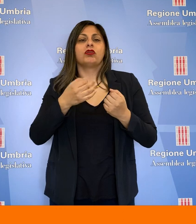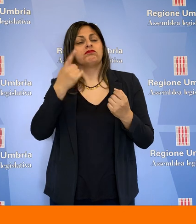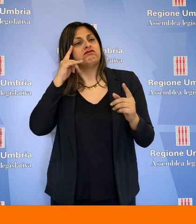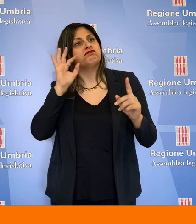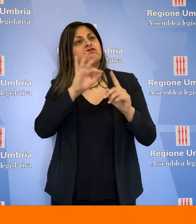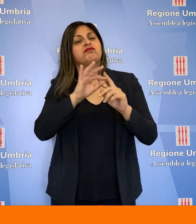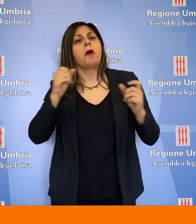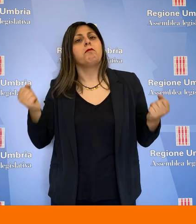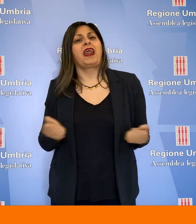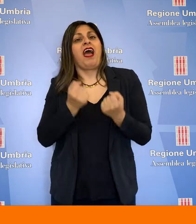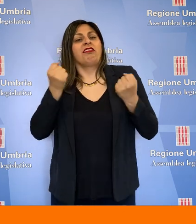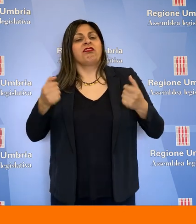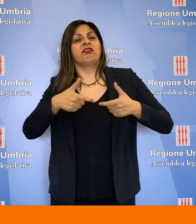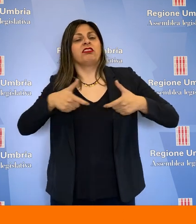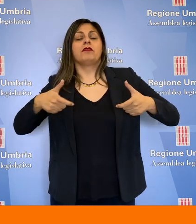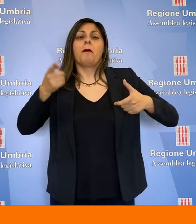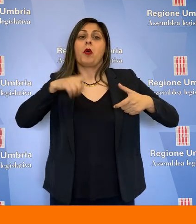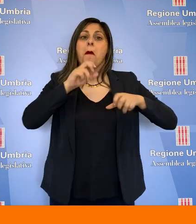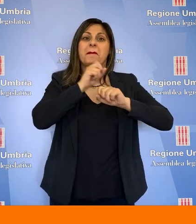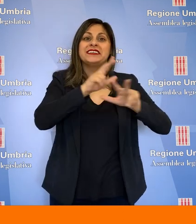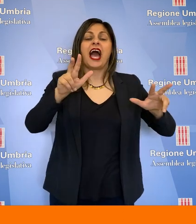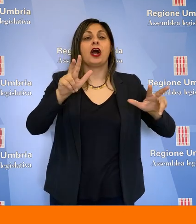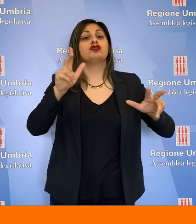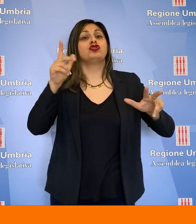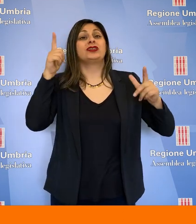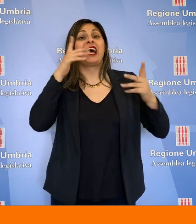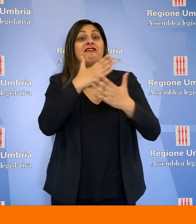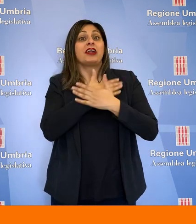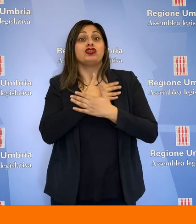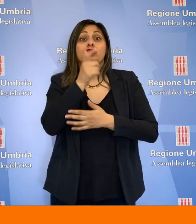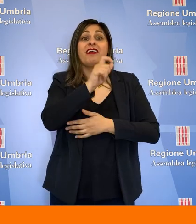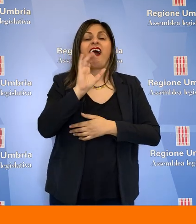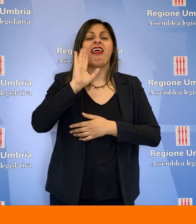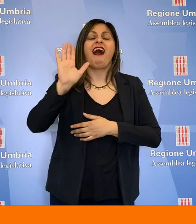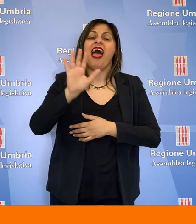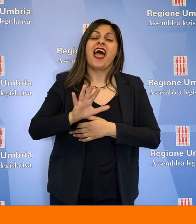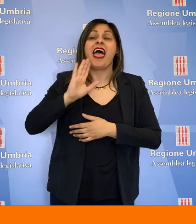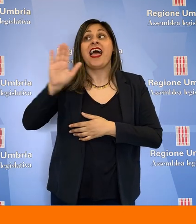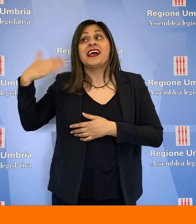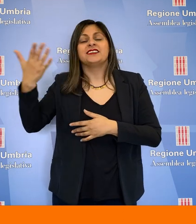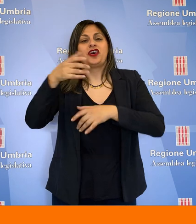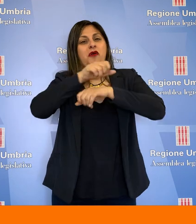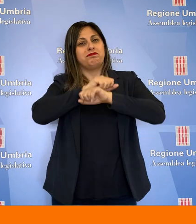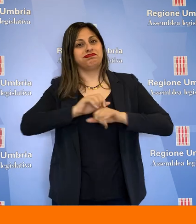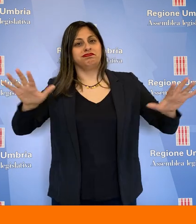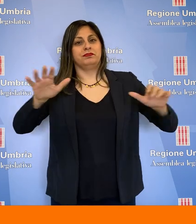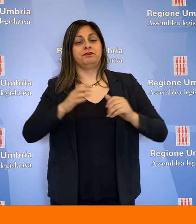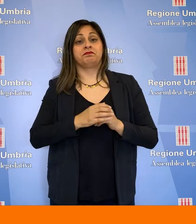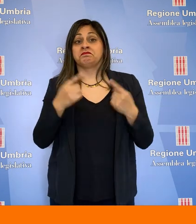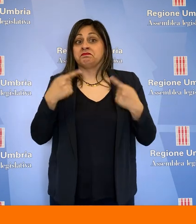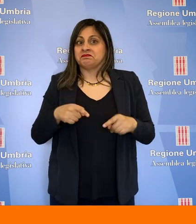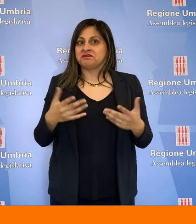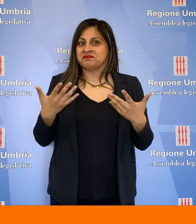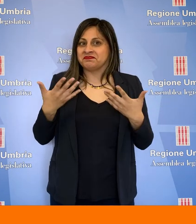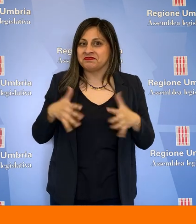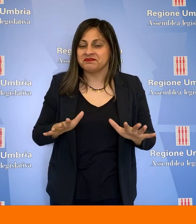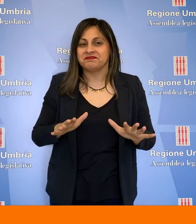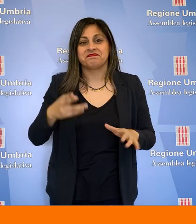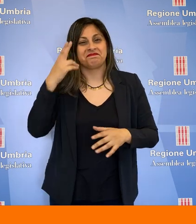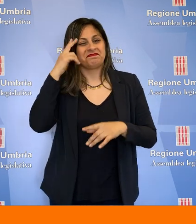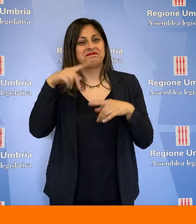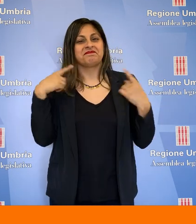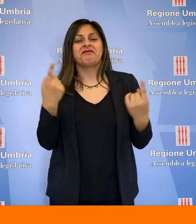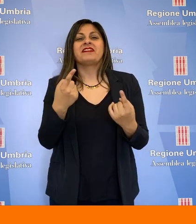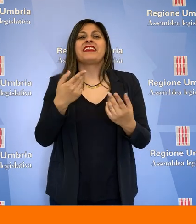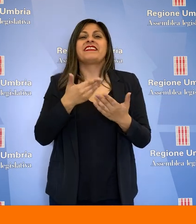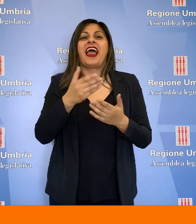destinazione Umbria e il messaggio di San Francesco in Italia e all'estero. E anche per questa edizione è tutto Vi ricordo che